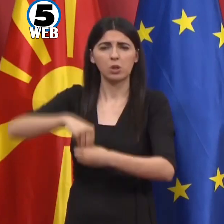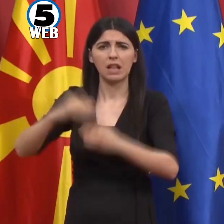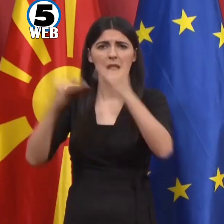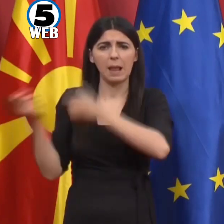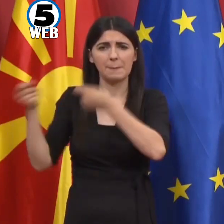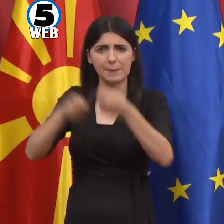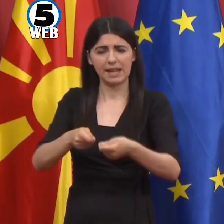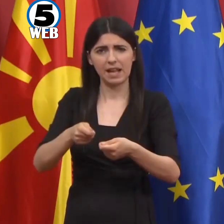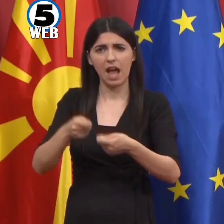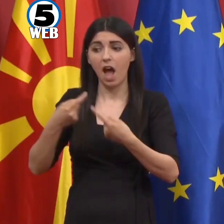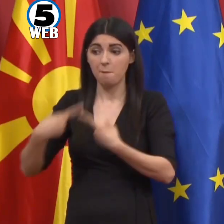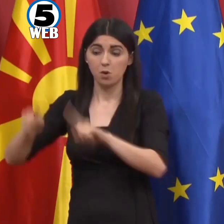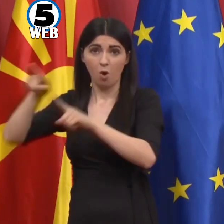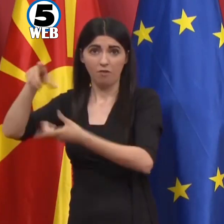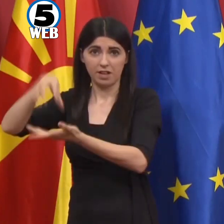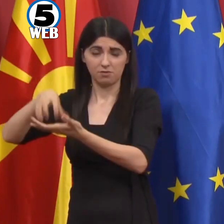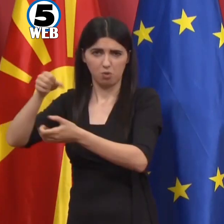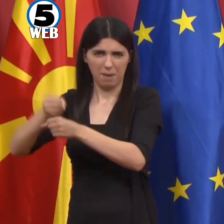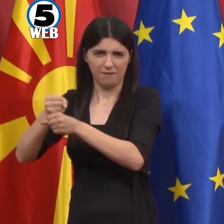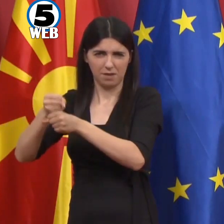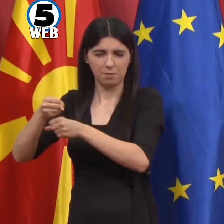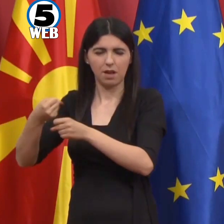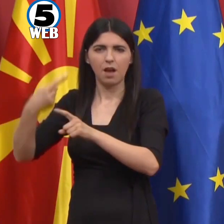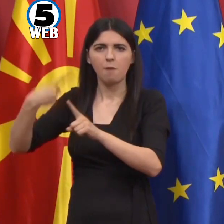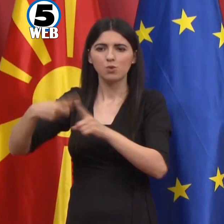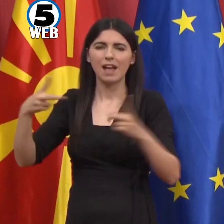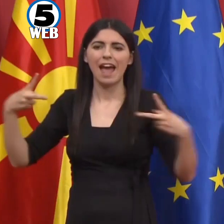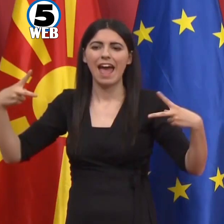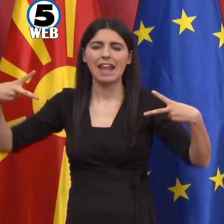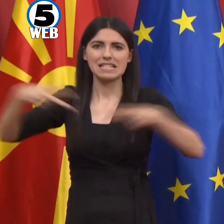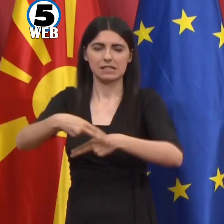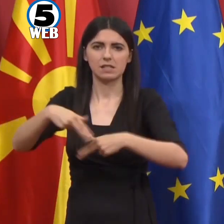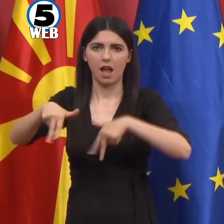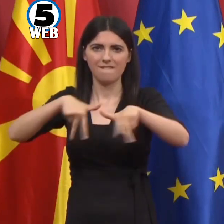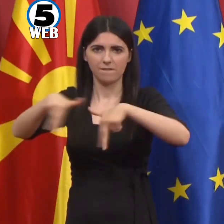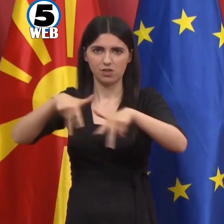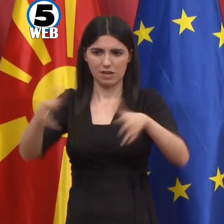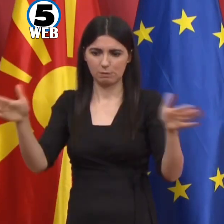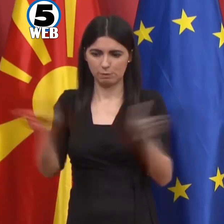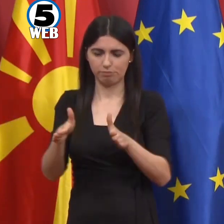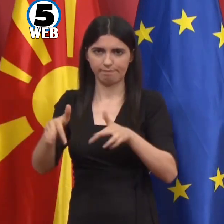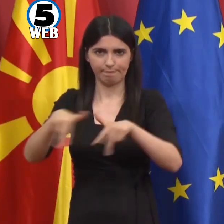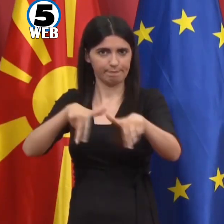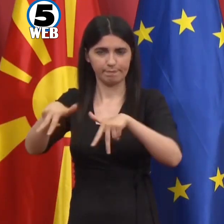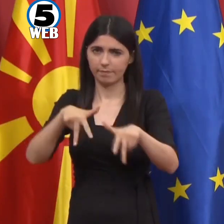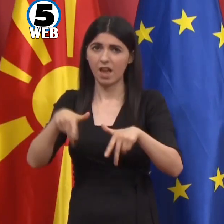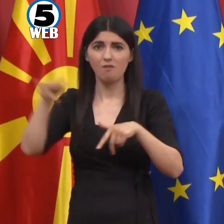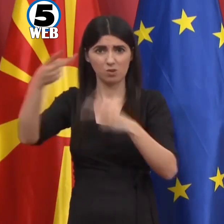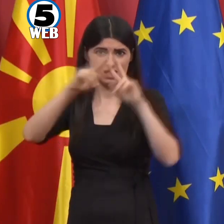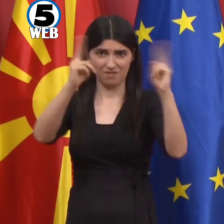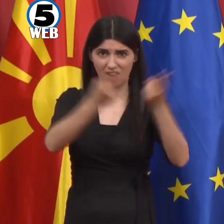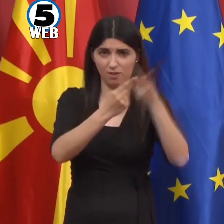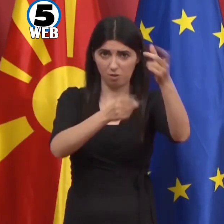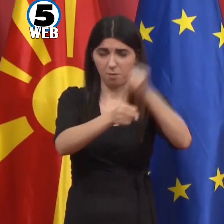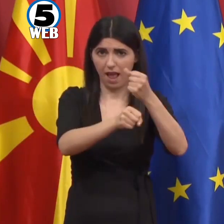сега го правиме и многу земји во Светот, е практично рестрикција на движењето. И во Светот се прави тоа и сега, таму кај што ќе се оцени